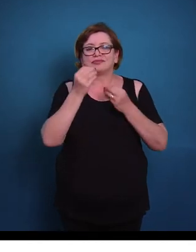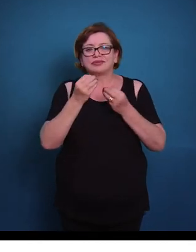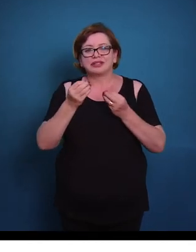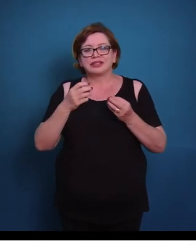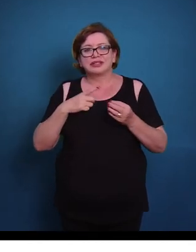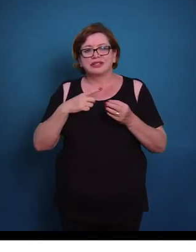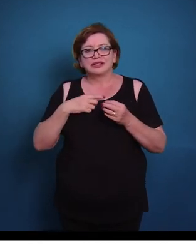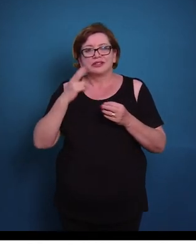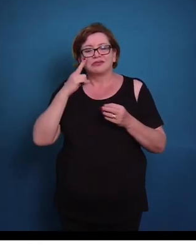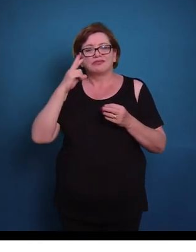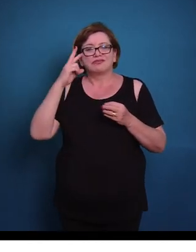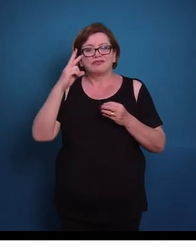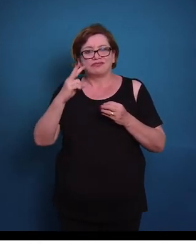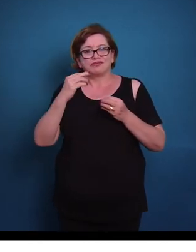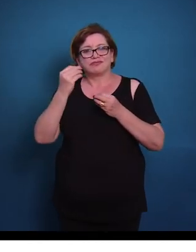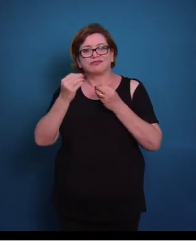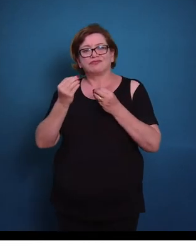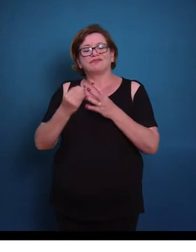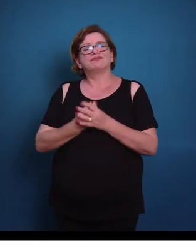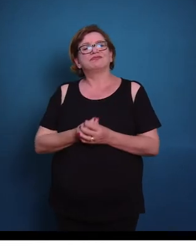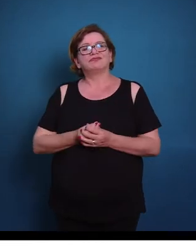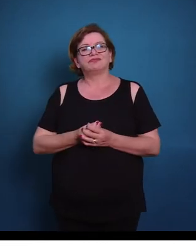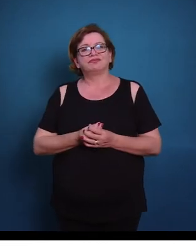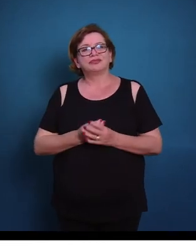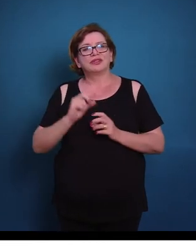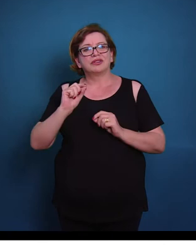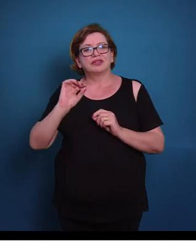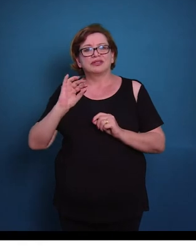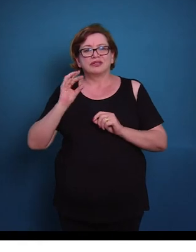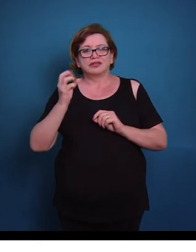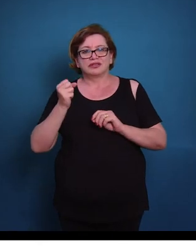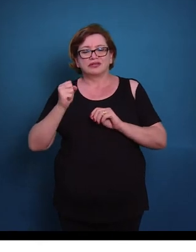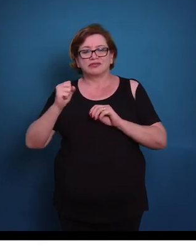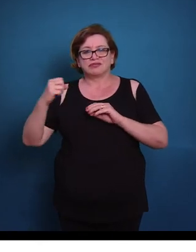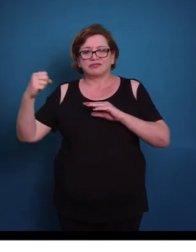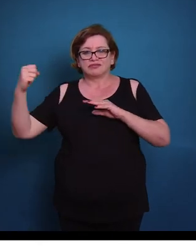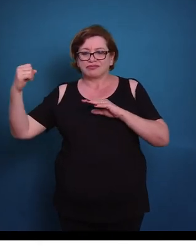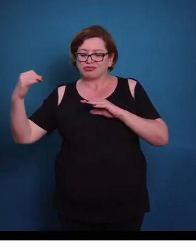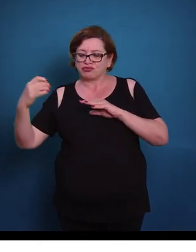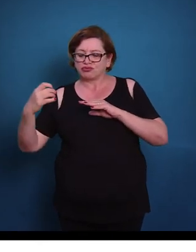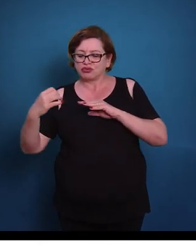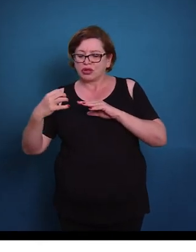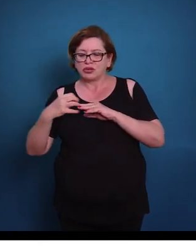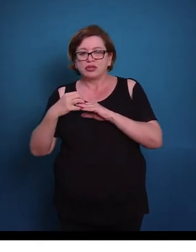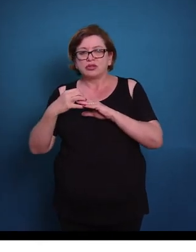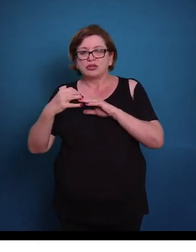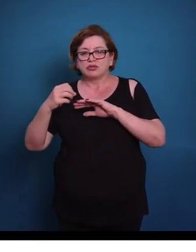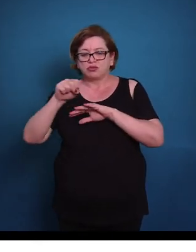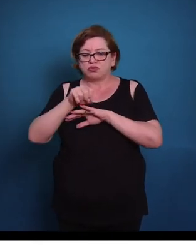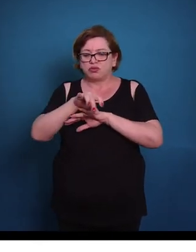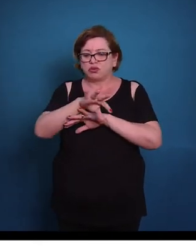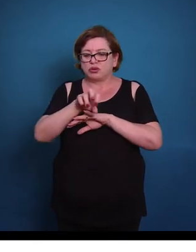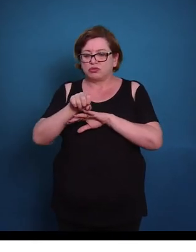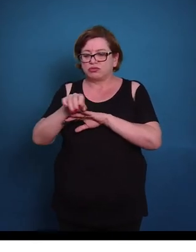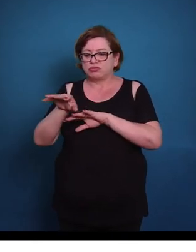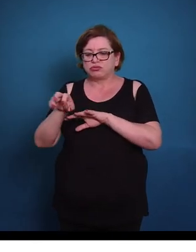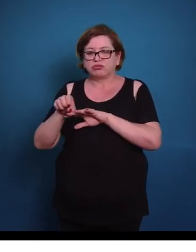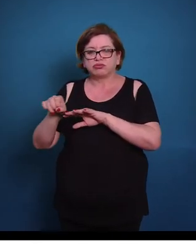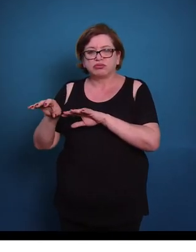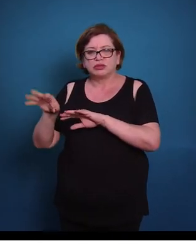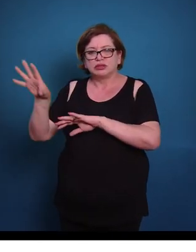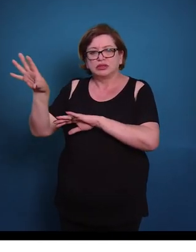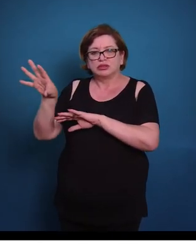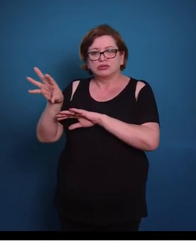temos um dentrito, e aqui seria a fenda sináptica. Então o que acontece? O impulso nervoso, ele chega até aqui, aqui nós vamos ter a liberação de